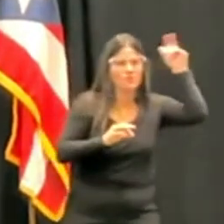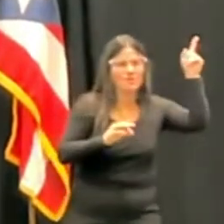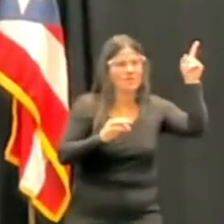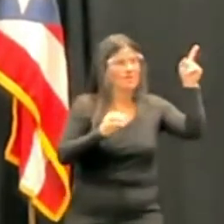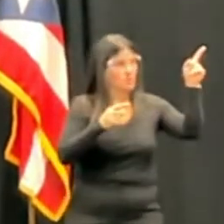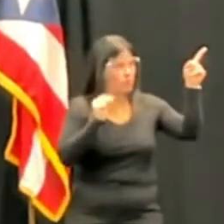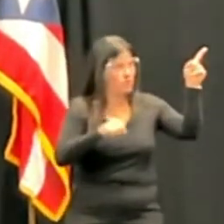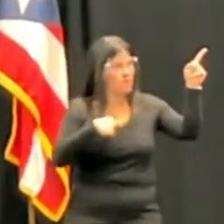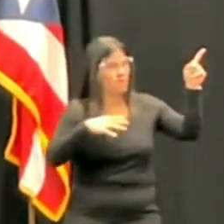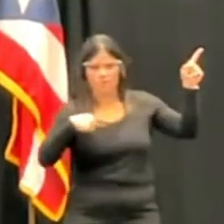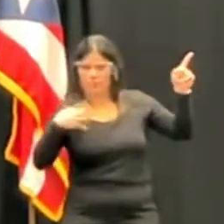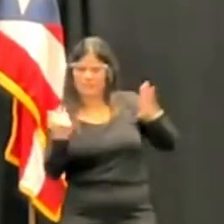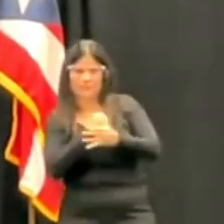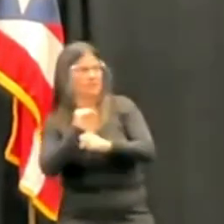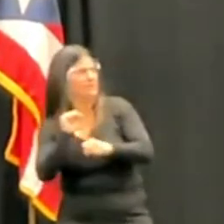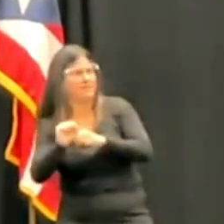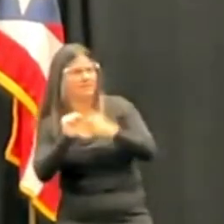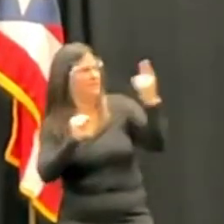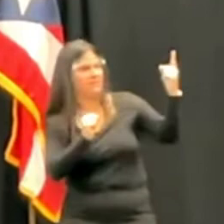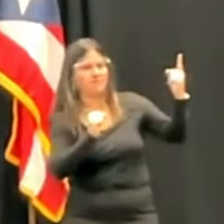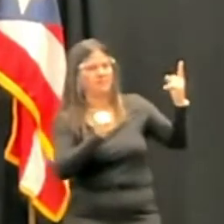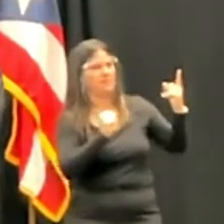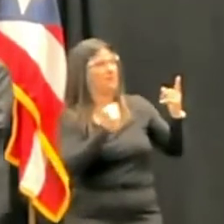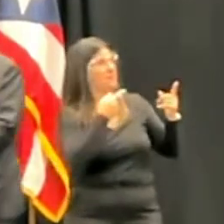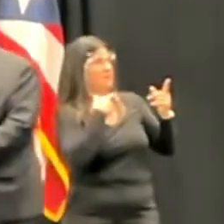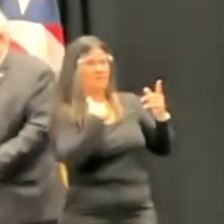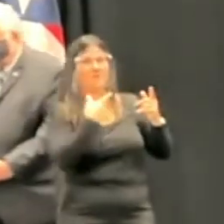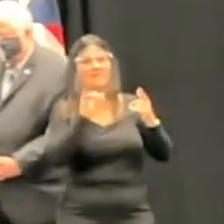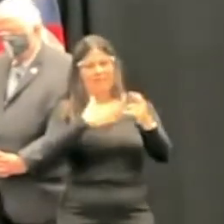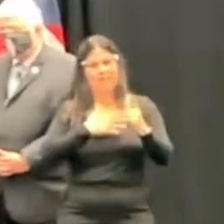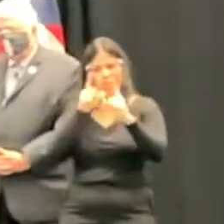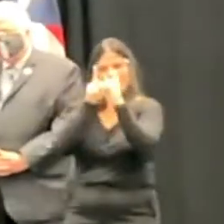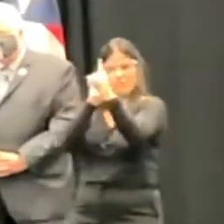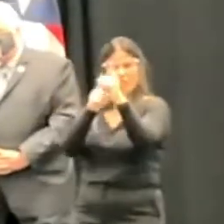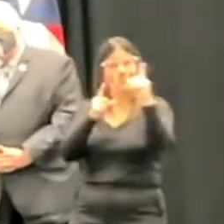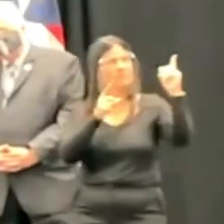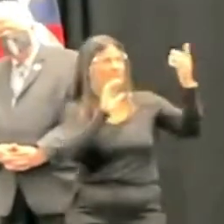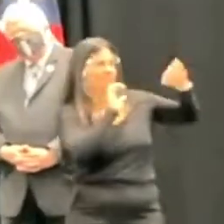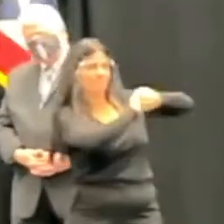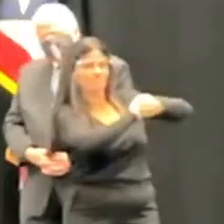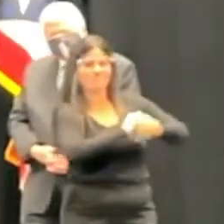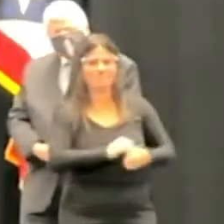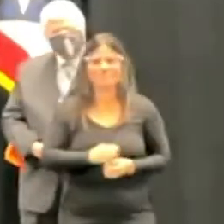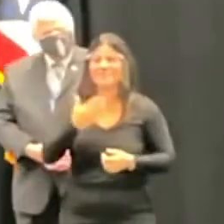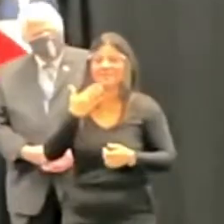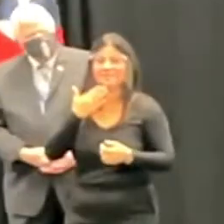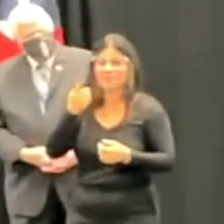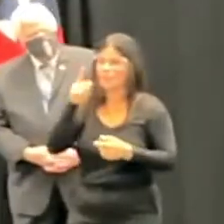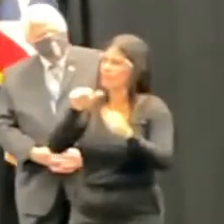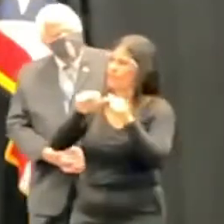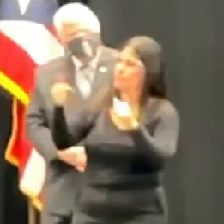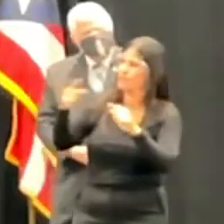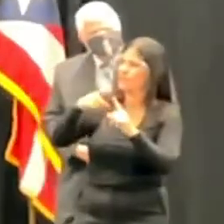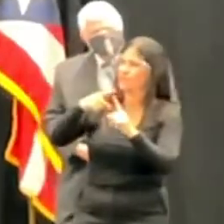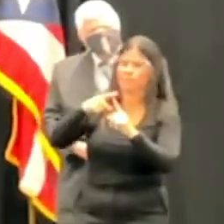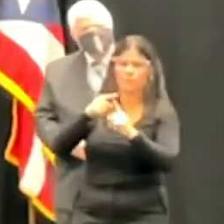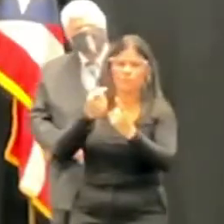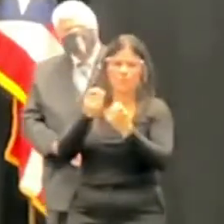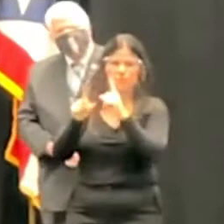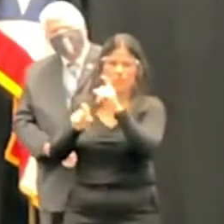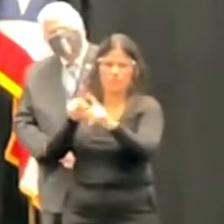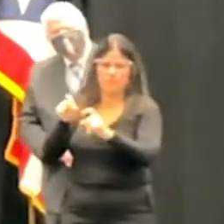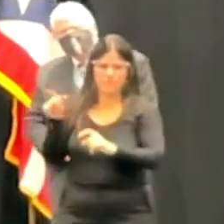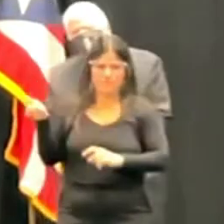el dinero adecuadamente. Ese será mi objetivo. Muchas gracias. Continuamos con el vocero. Gobernadora, tengo varias